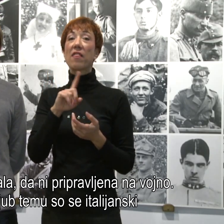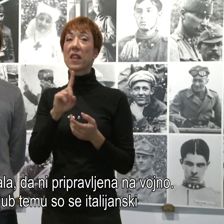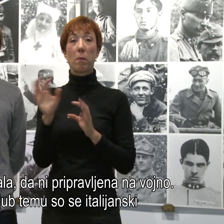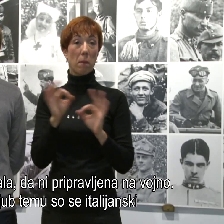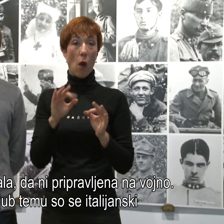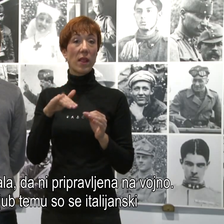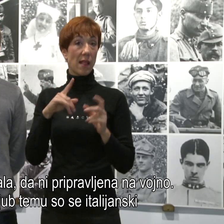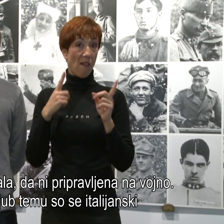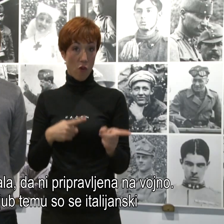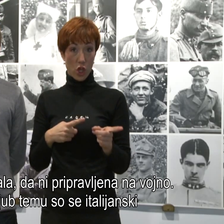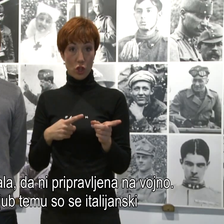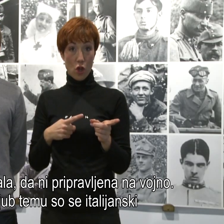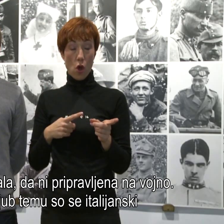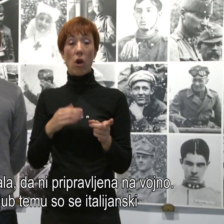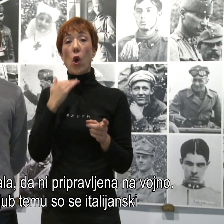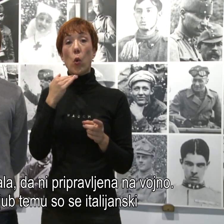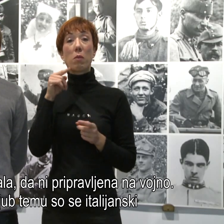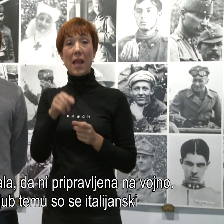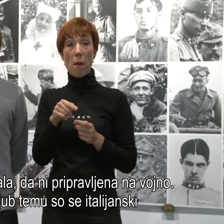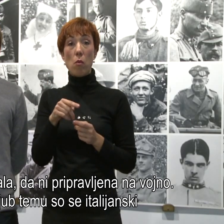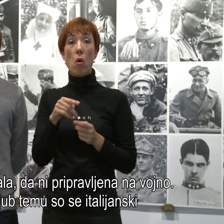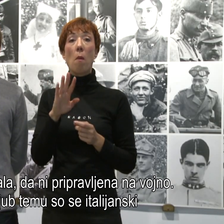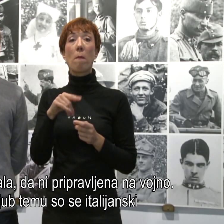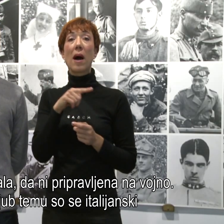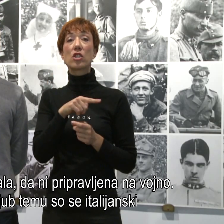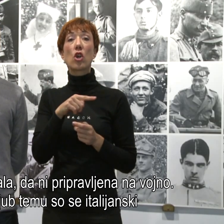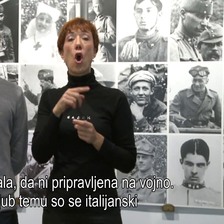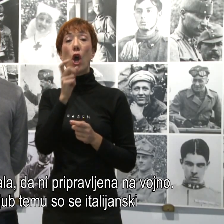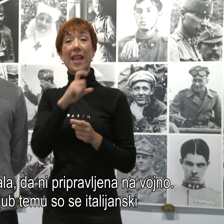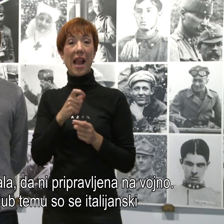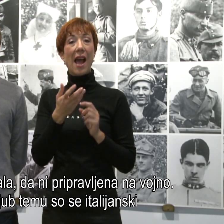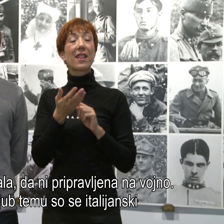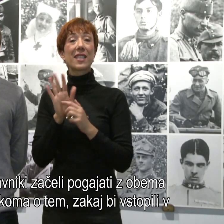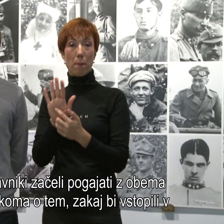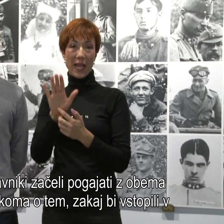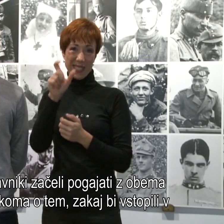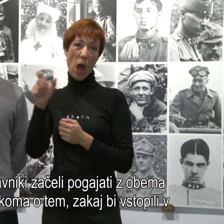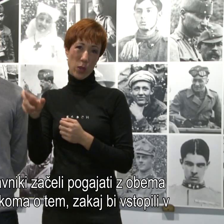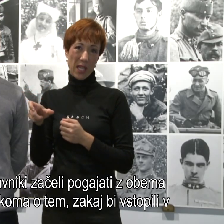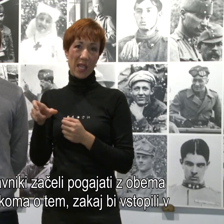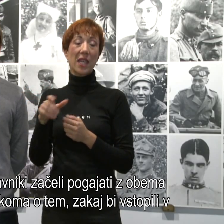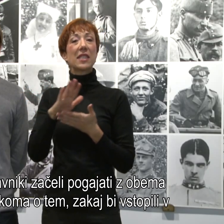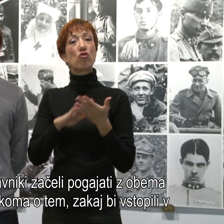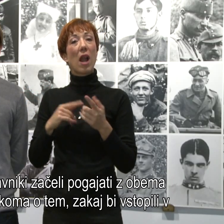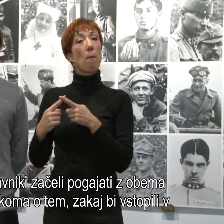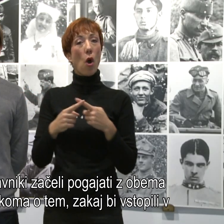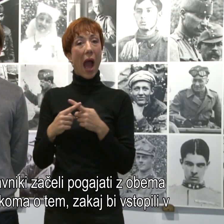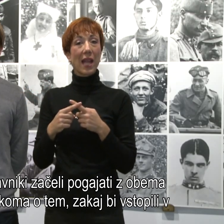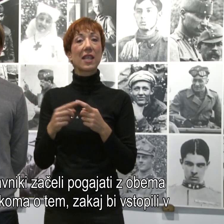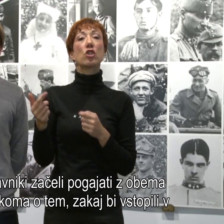vojno. Kljub temu pa so se italijanski predstavniki začeli pogajati z obema zavezništvoma